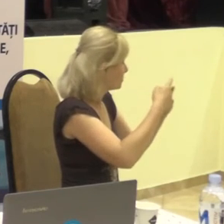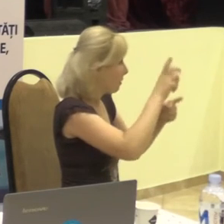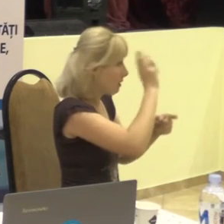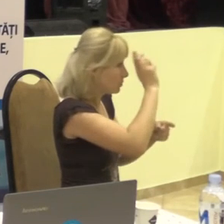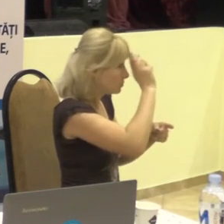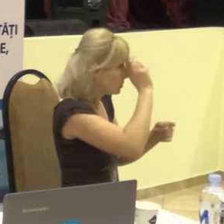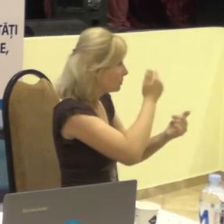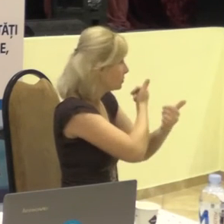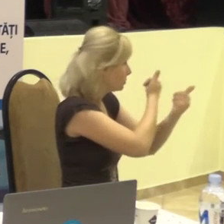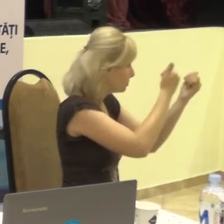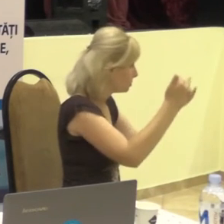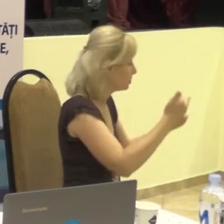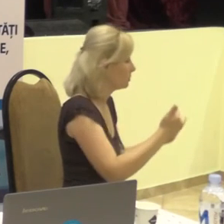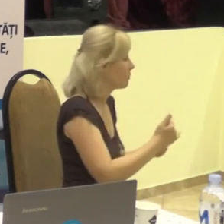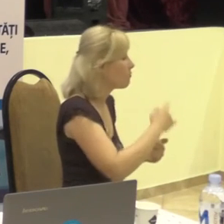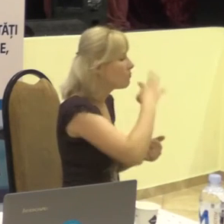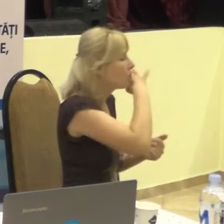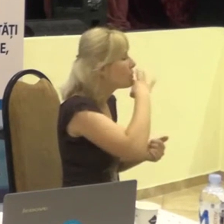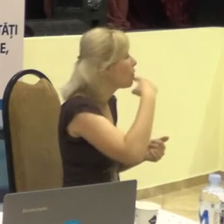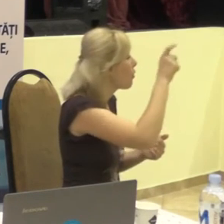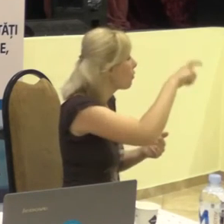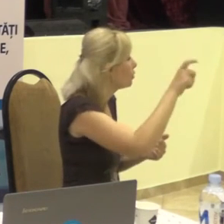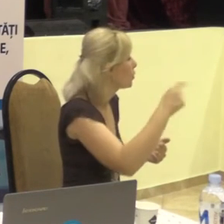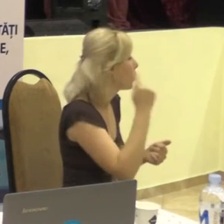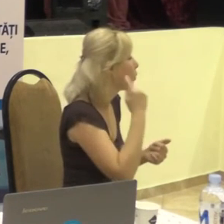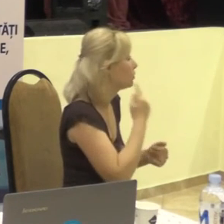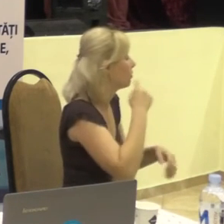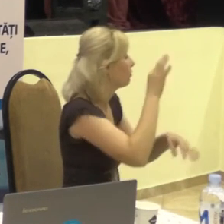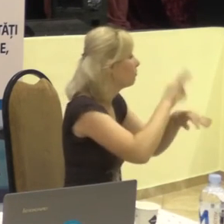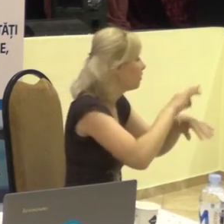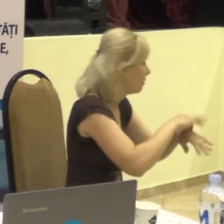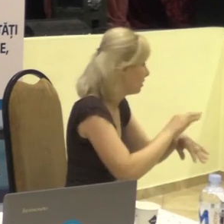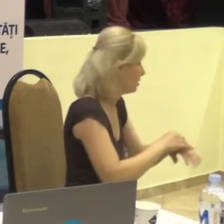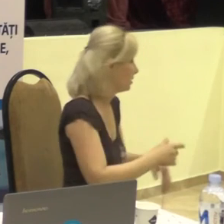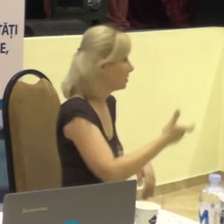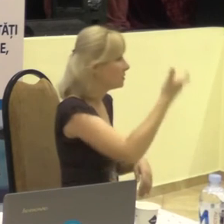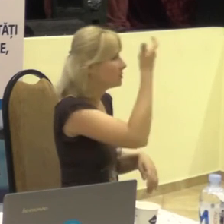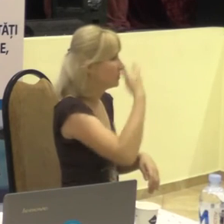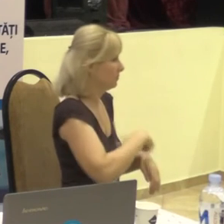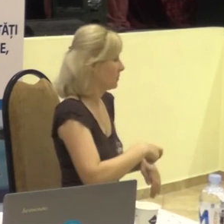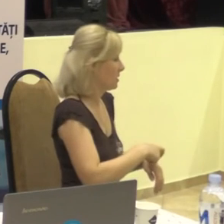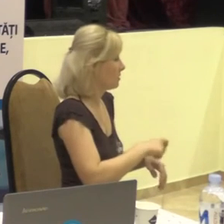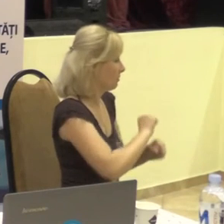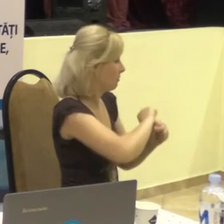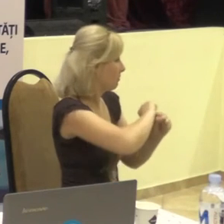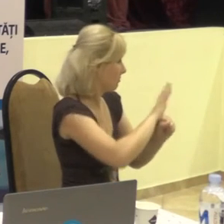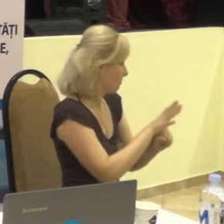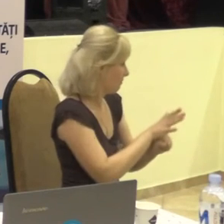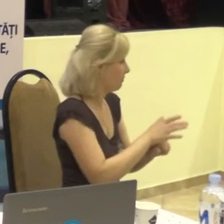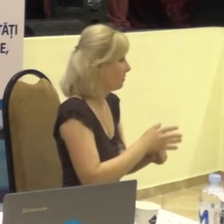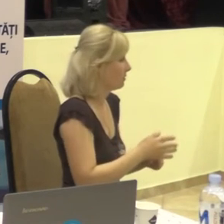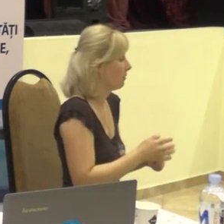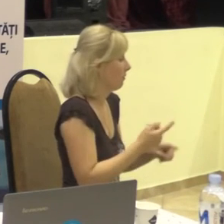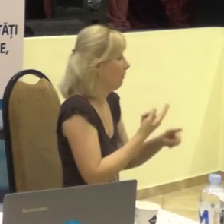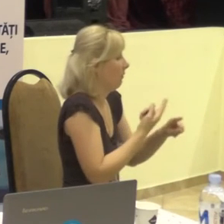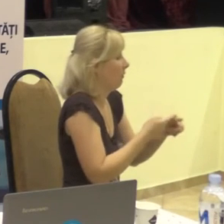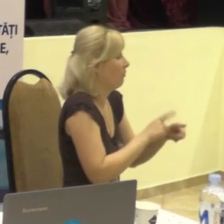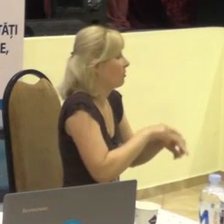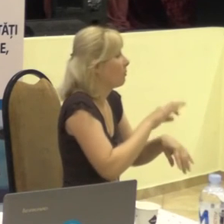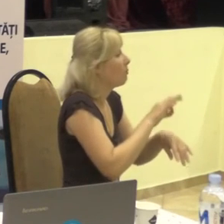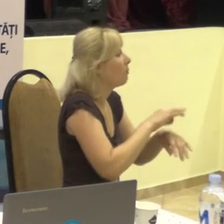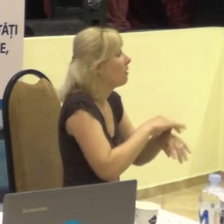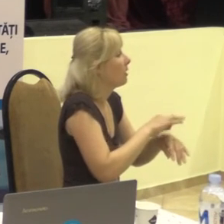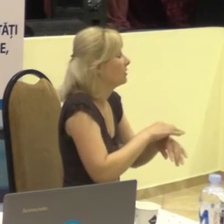mulți din ei s-au îmbolnăvit. S-au îmbolnăvit de Covid. Ce fel de boală este,